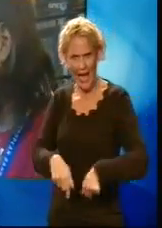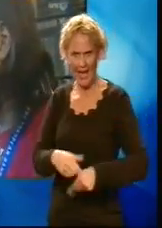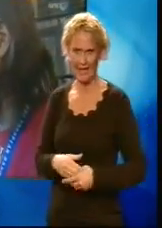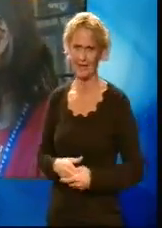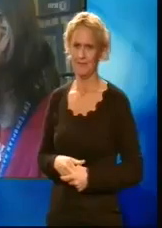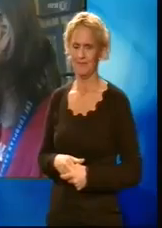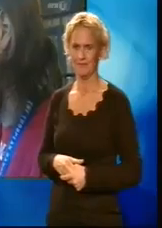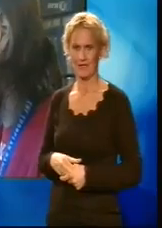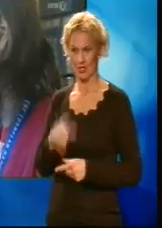vunnet.